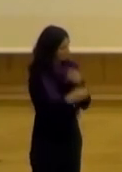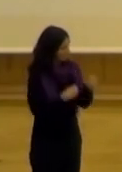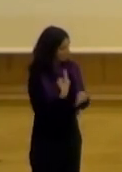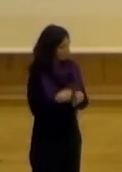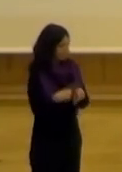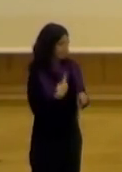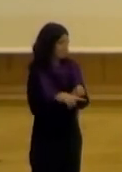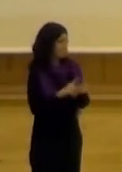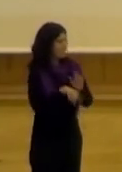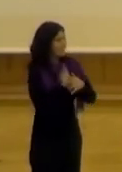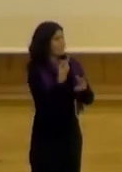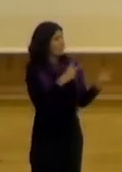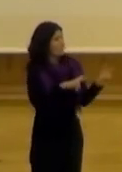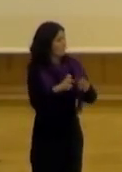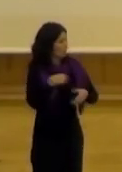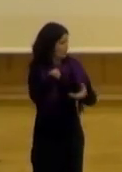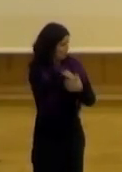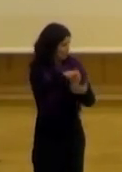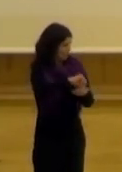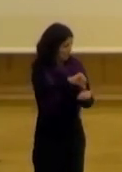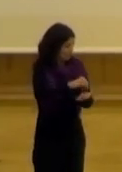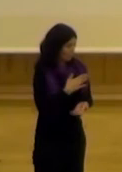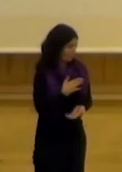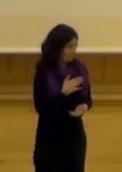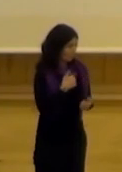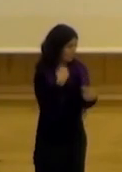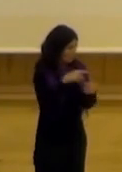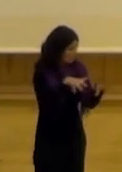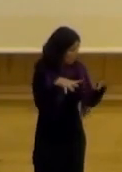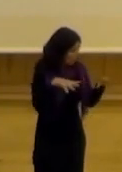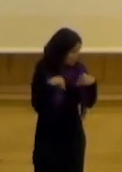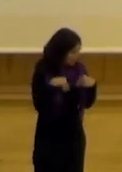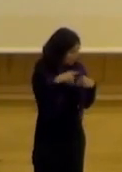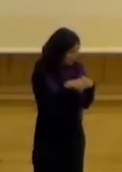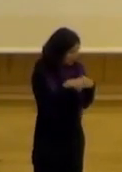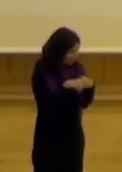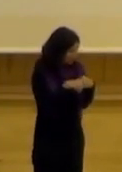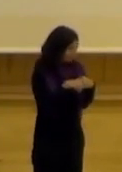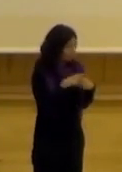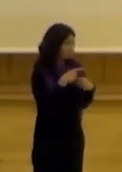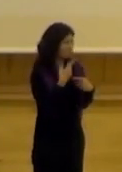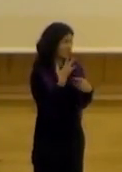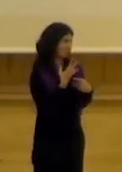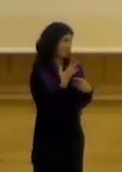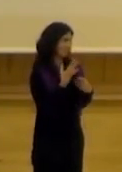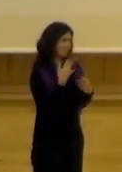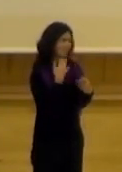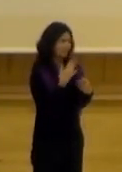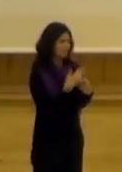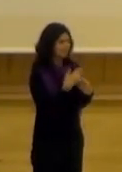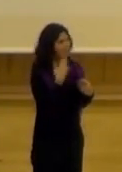creemos que es muy innovador en nuestra ciudad yo creo que asumir esos riesgos es algo que hay que tener muy